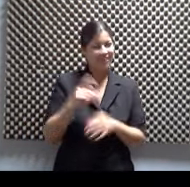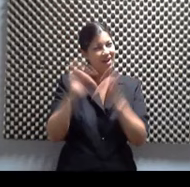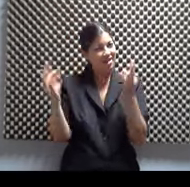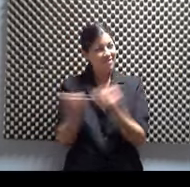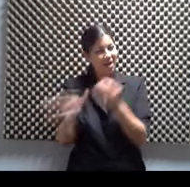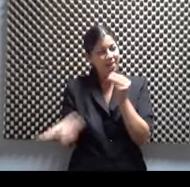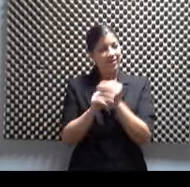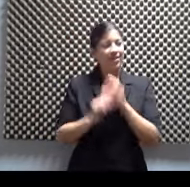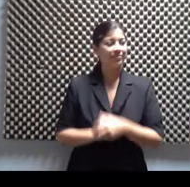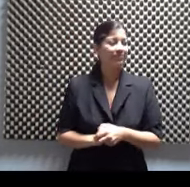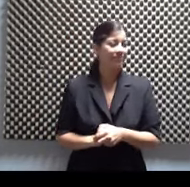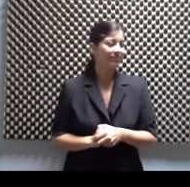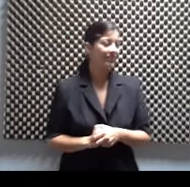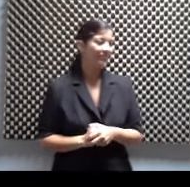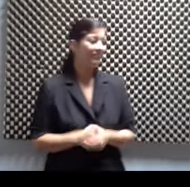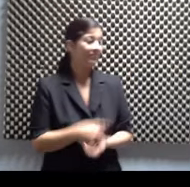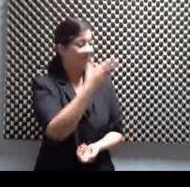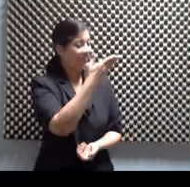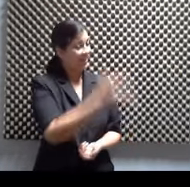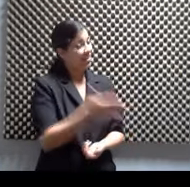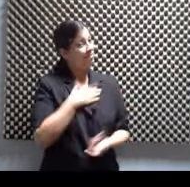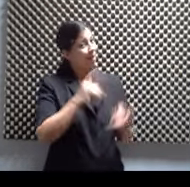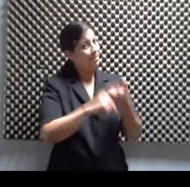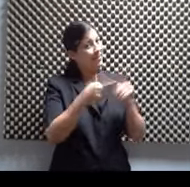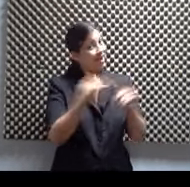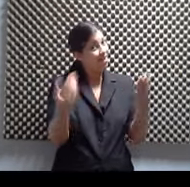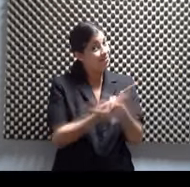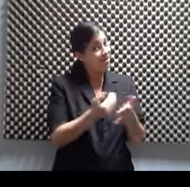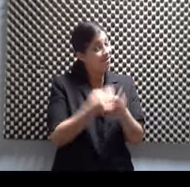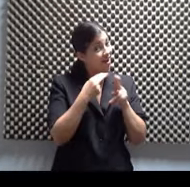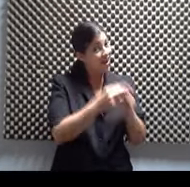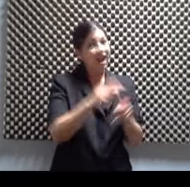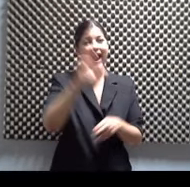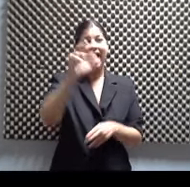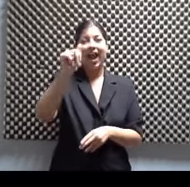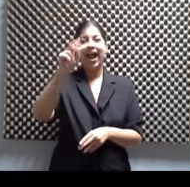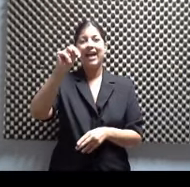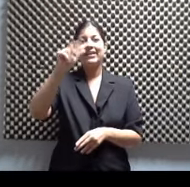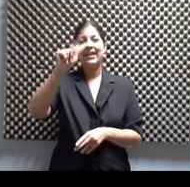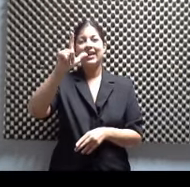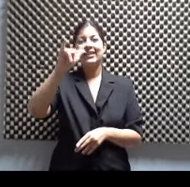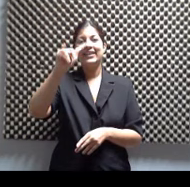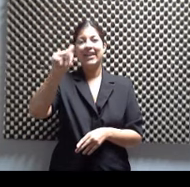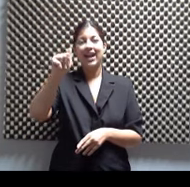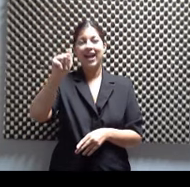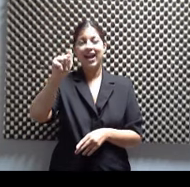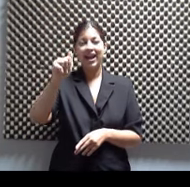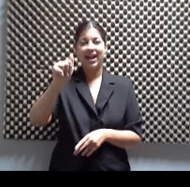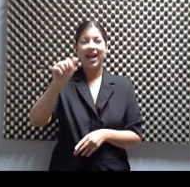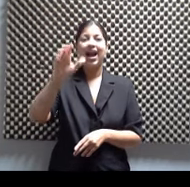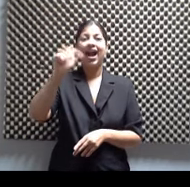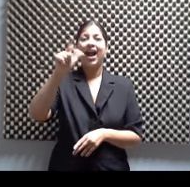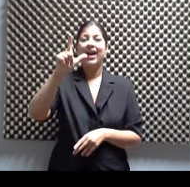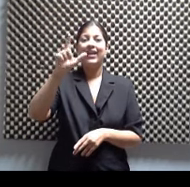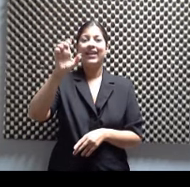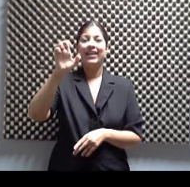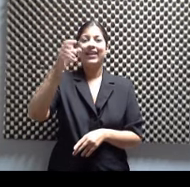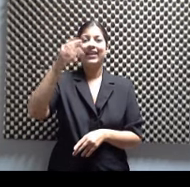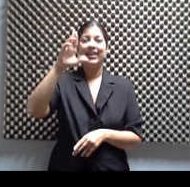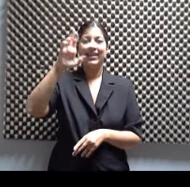Por esta que nos está hablando, que está una amiguita nueva, se llama Analia Alegre Femenías. Sí, correcto. Lo dije bien. Sí, lo dije bien.